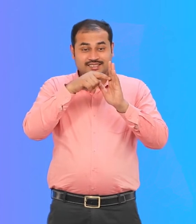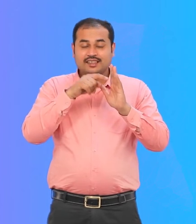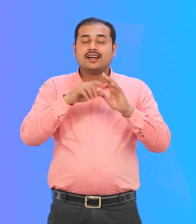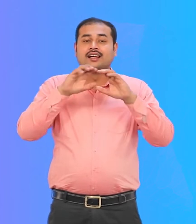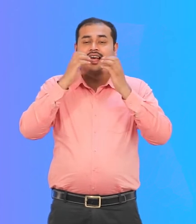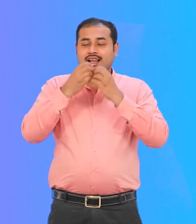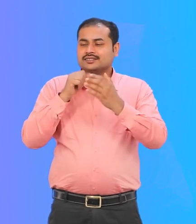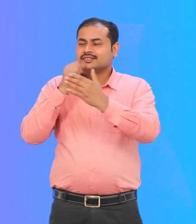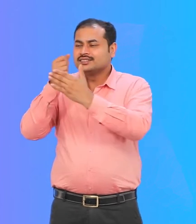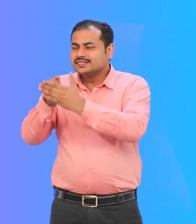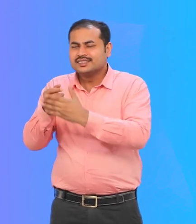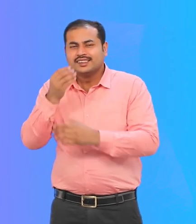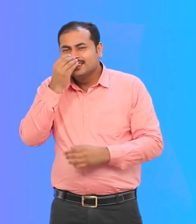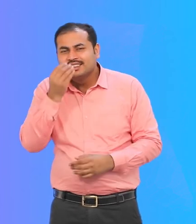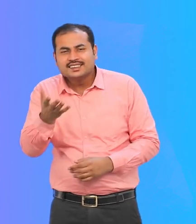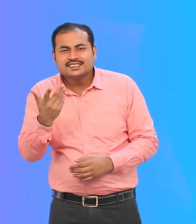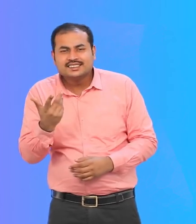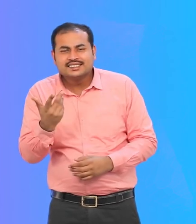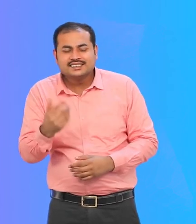मन्जिल पर आपकी कक्षा में ले जाएगी